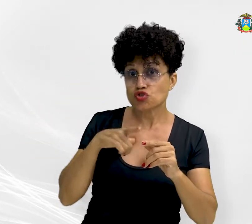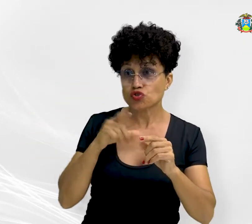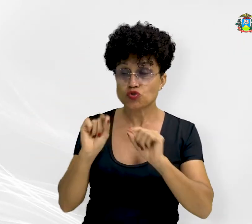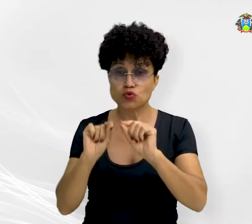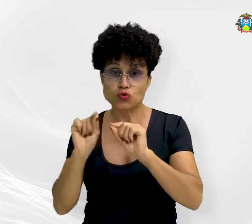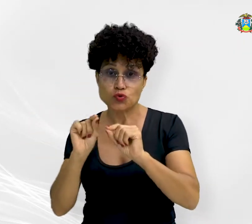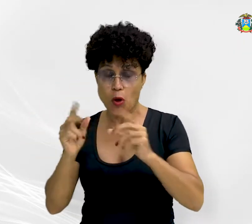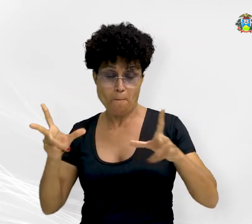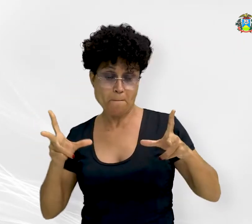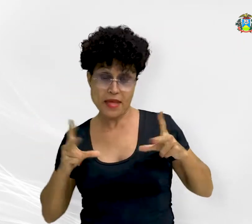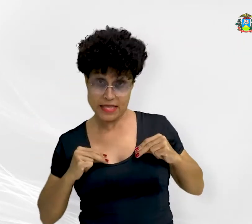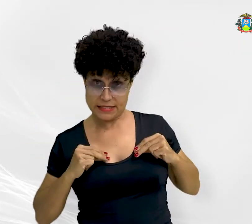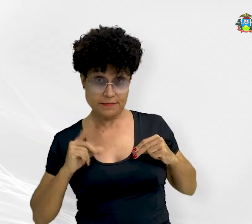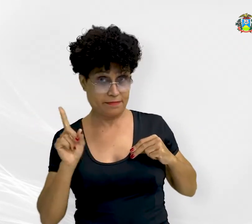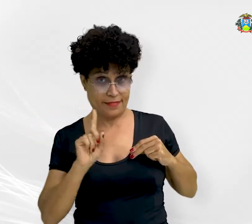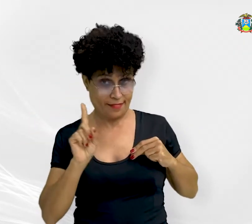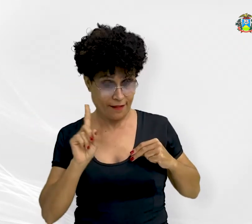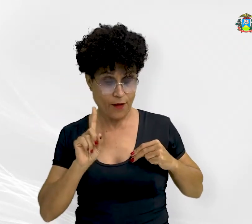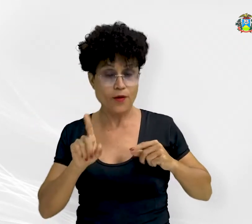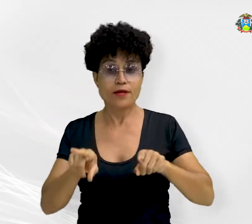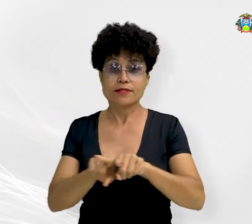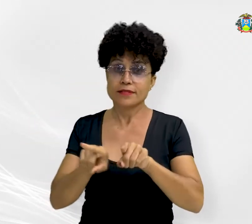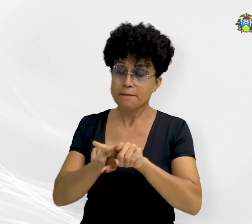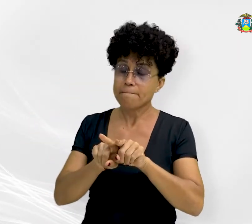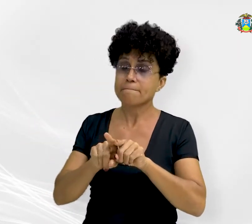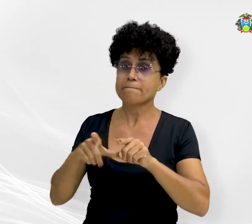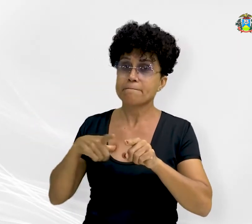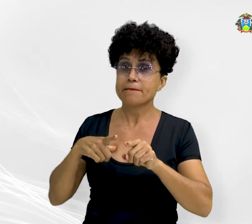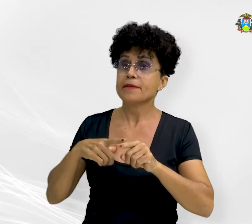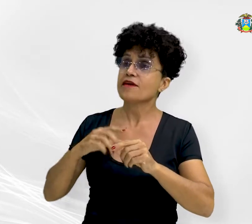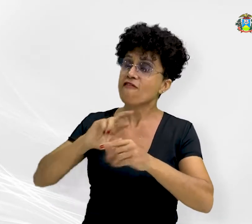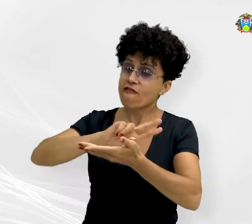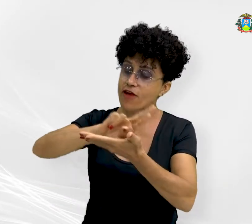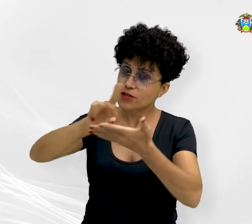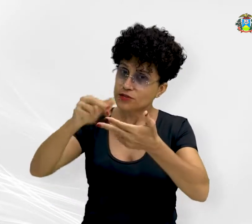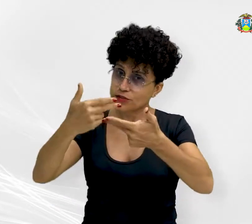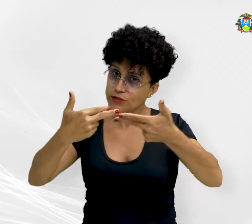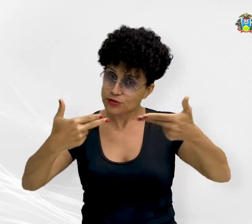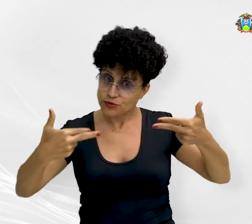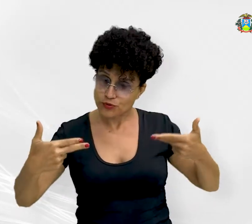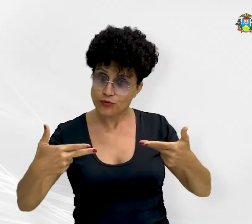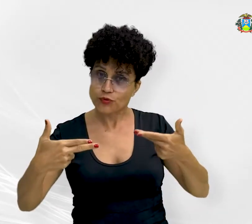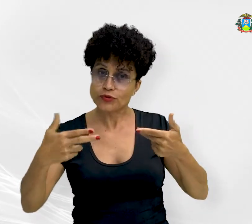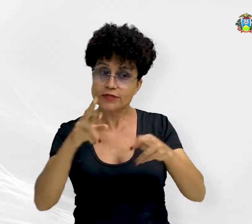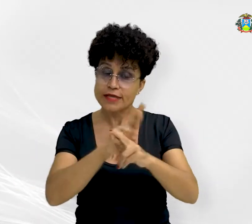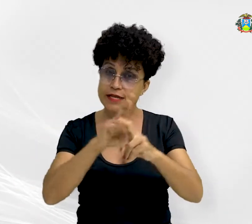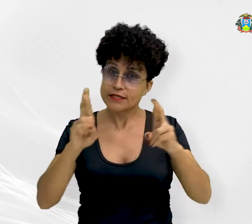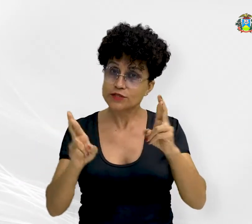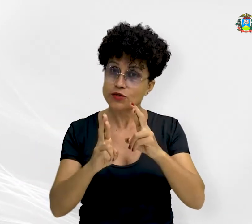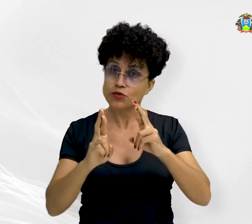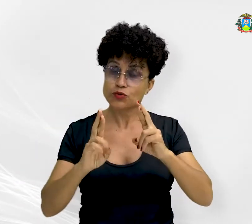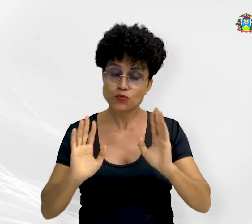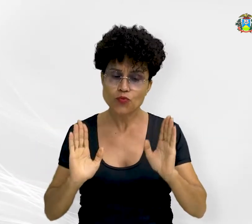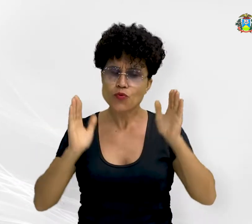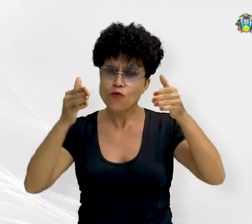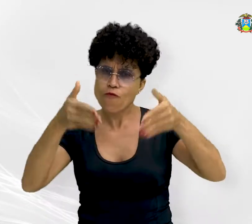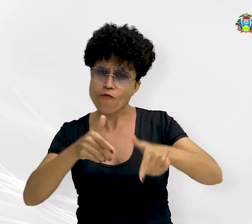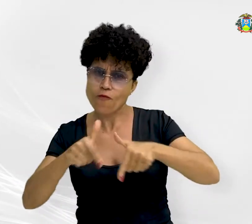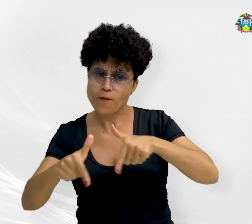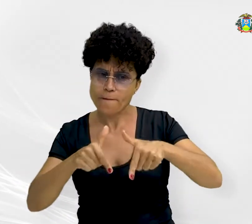da aferição do merecimento funcional, embora estejam umbilicalmente interligados. Se relacionam, sobretudo, com o perfil de atuação